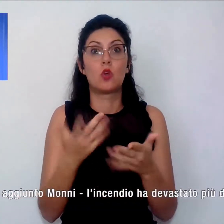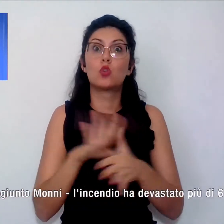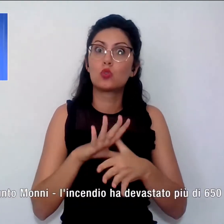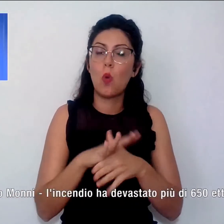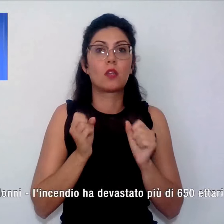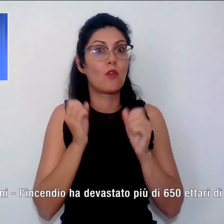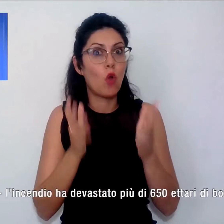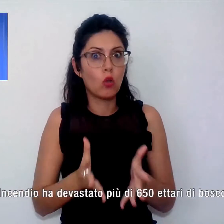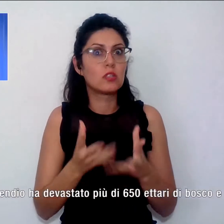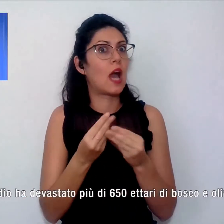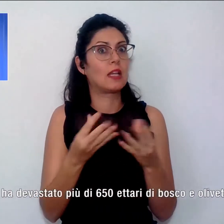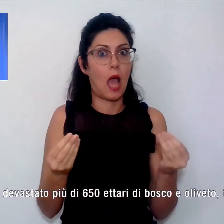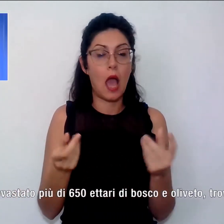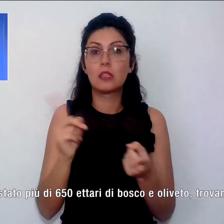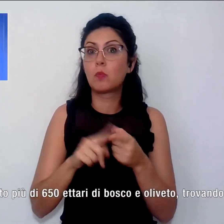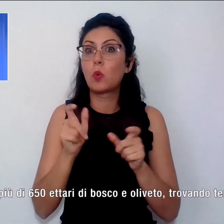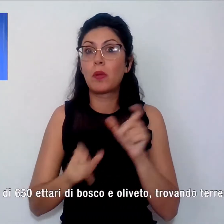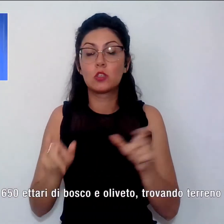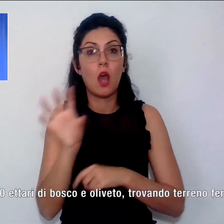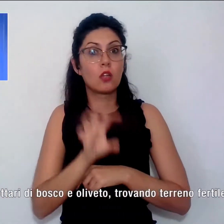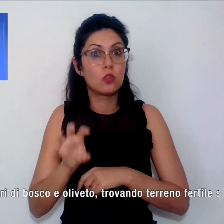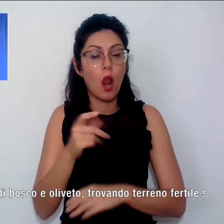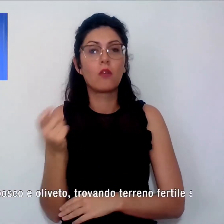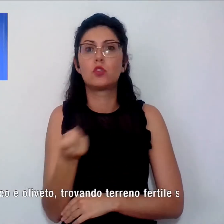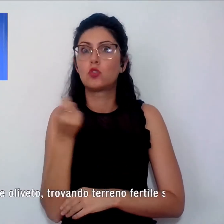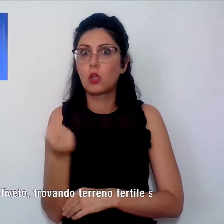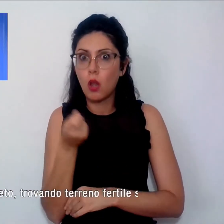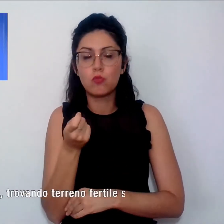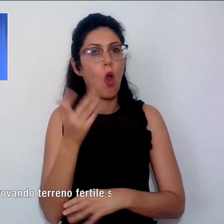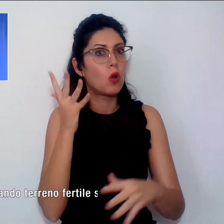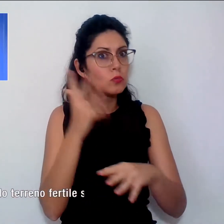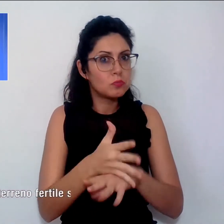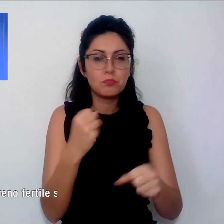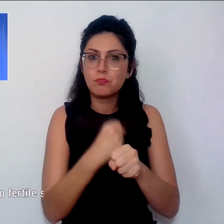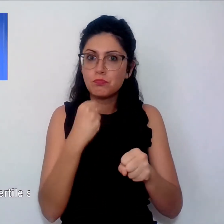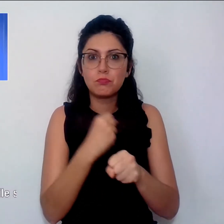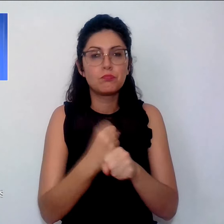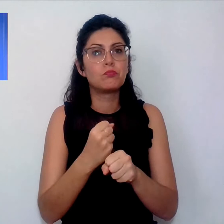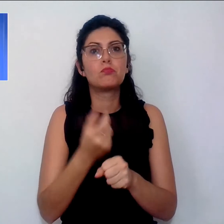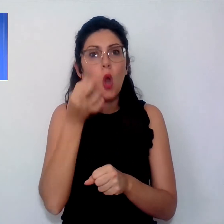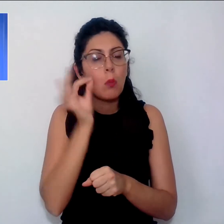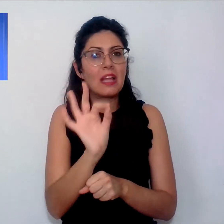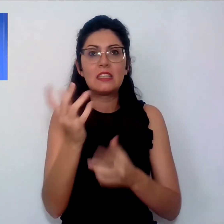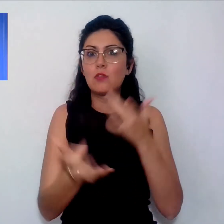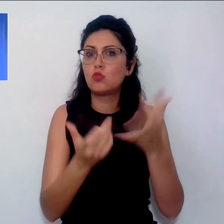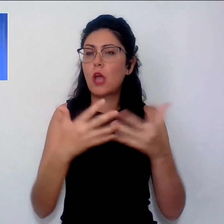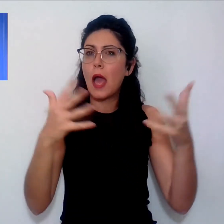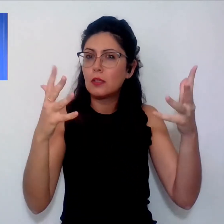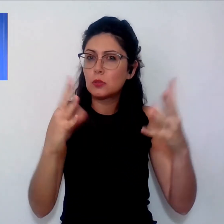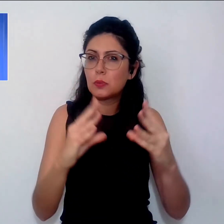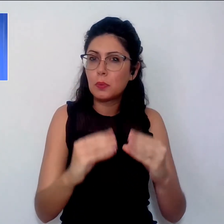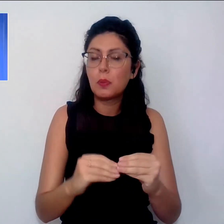di personale regionale e dei vigili del fuoco all'opera per contenere e spegnere l'incendio appoggiati da 4